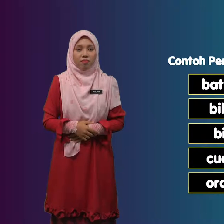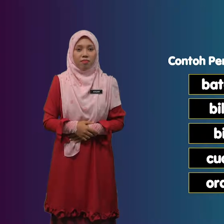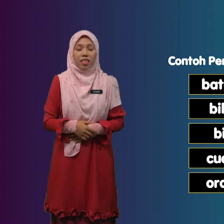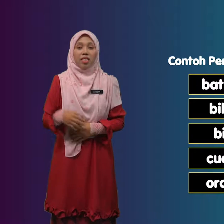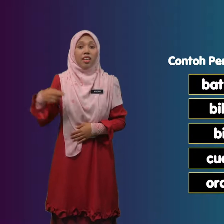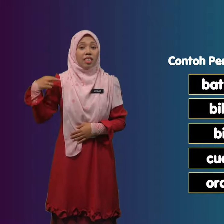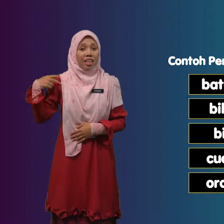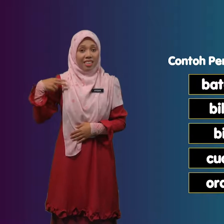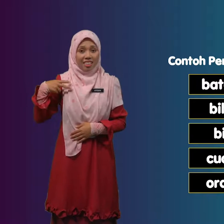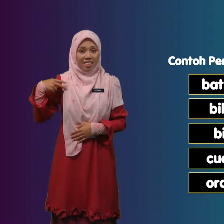Kaki